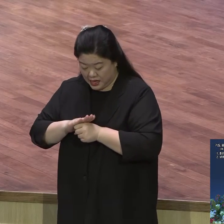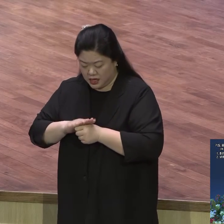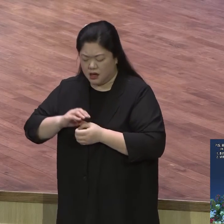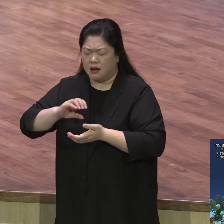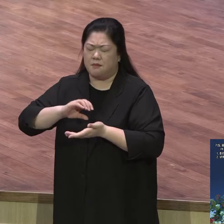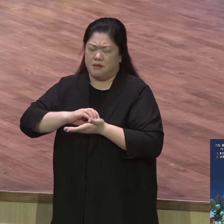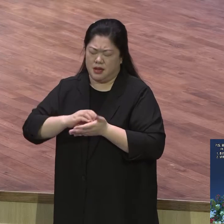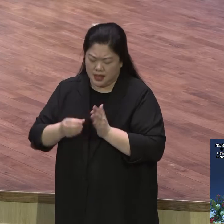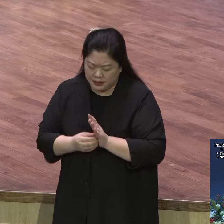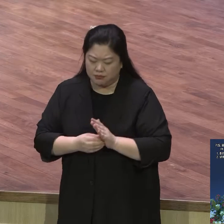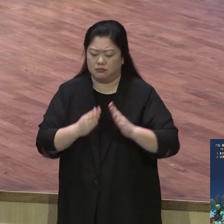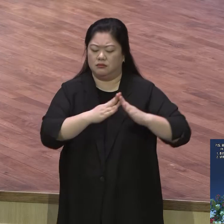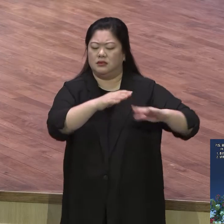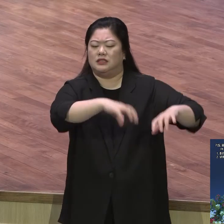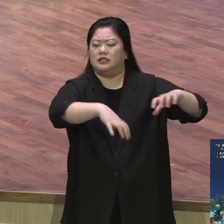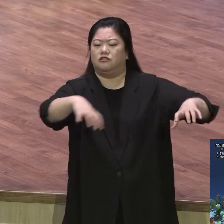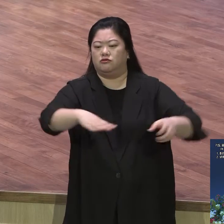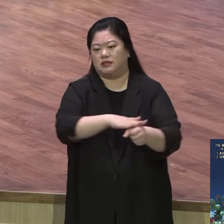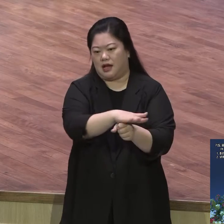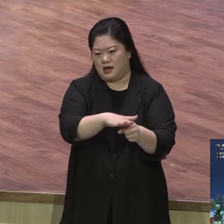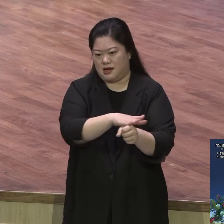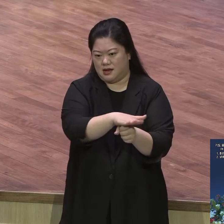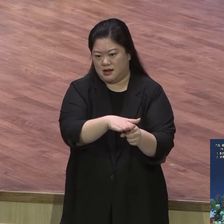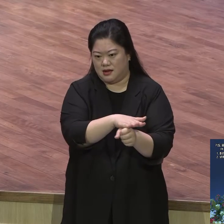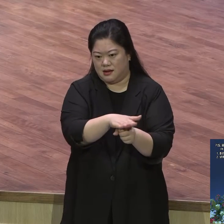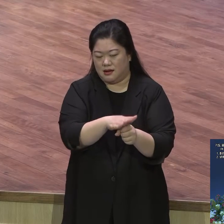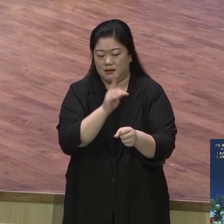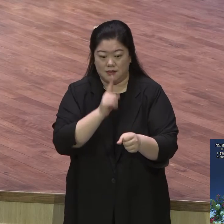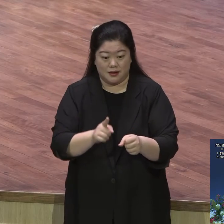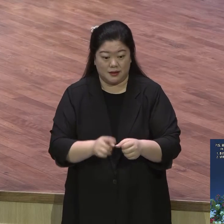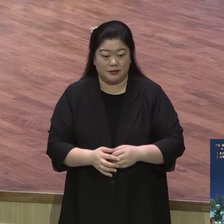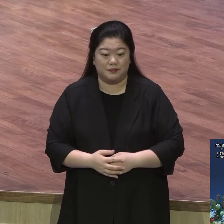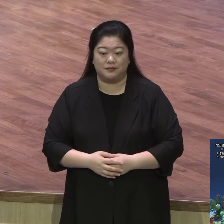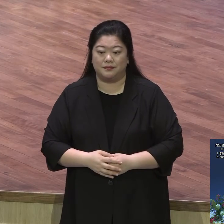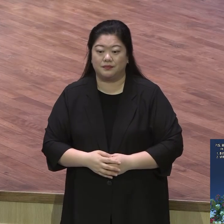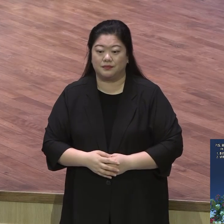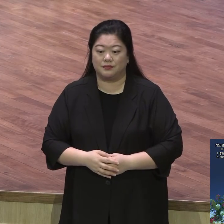이 말씀의 강조가 뭐요 이웃사랑이에요 이웃사랑